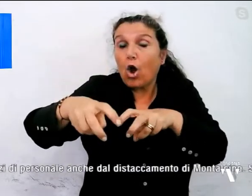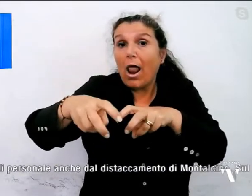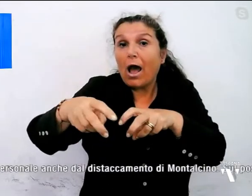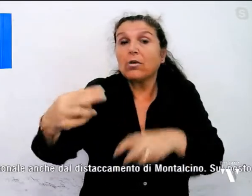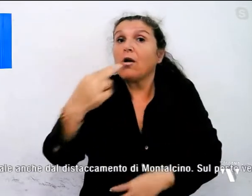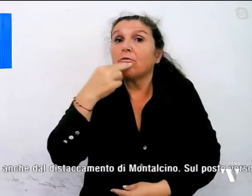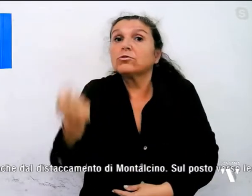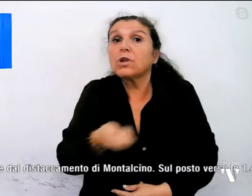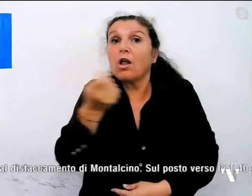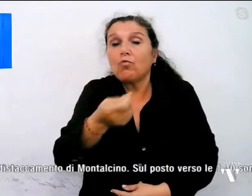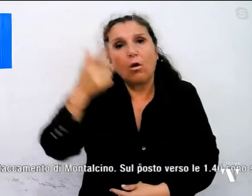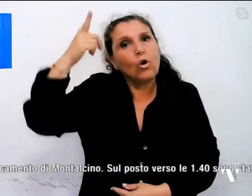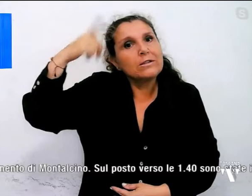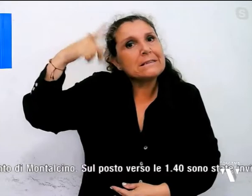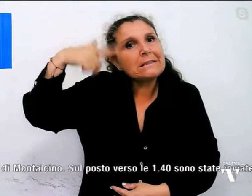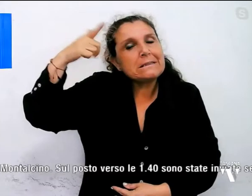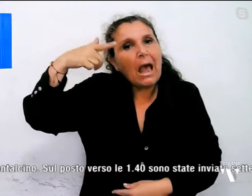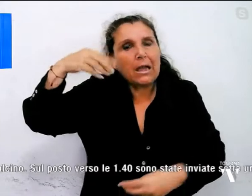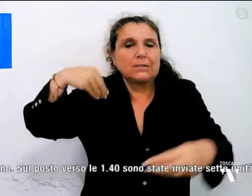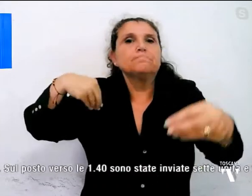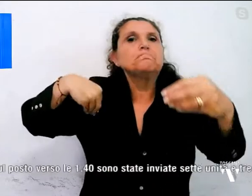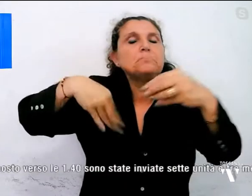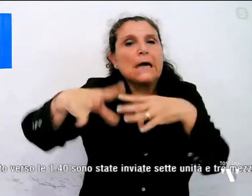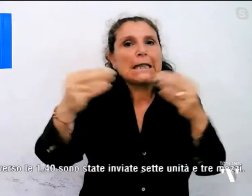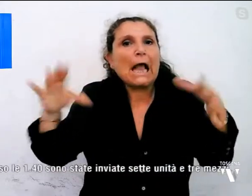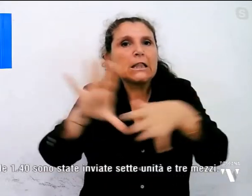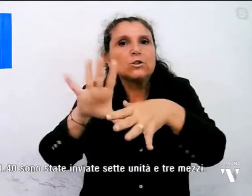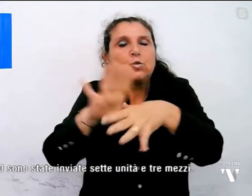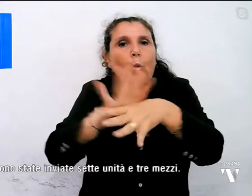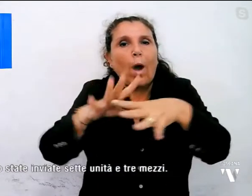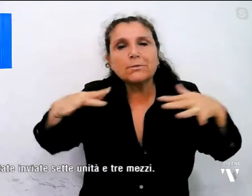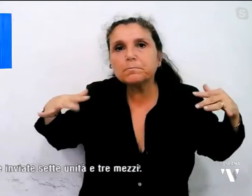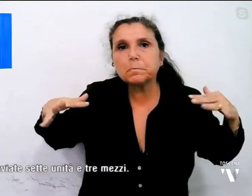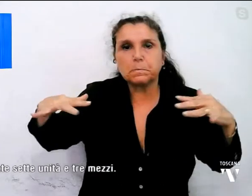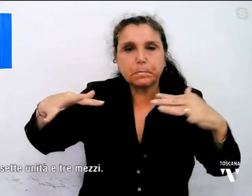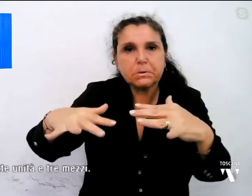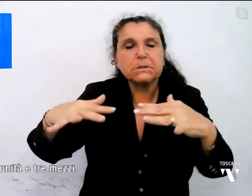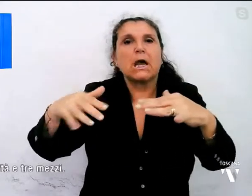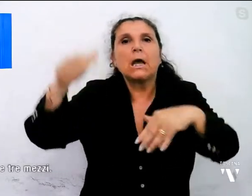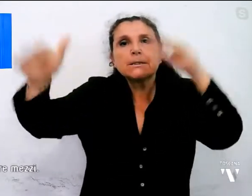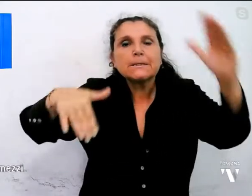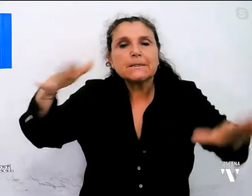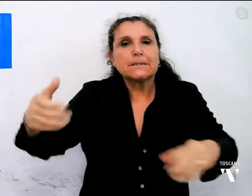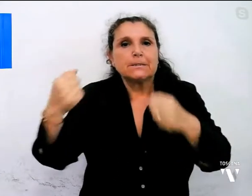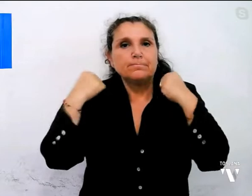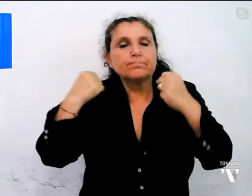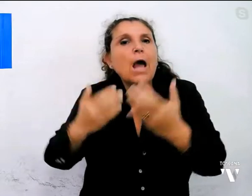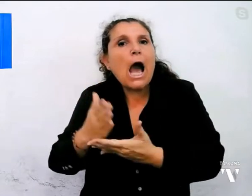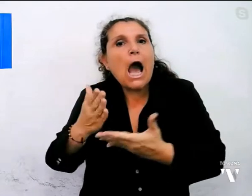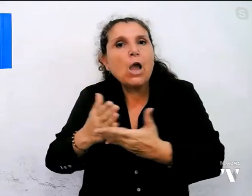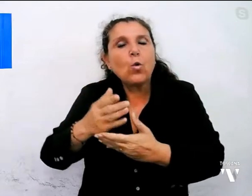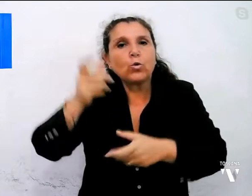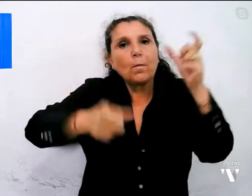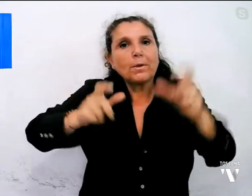fuoco di Siena hanno inviato numerose squadre chiamando rinforzi di personale anche dal